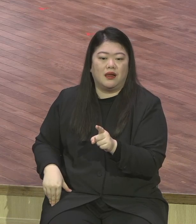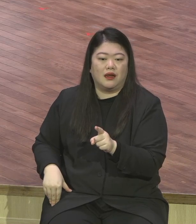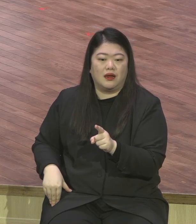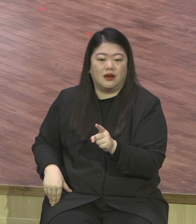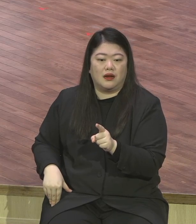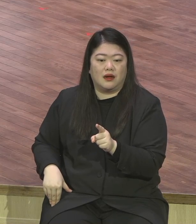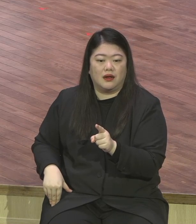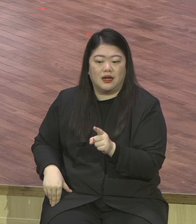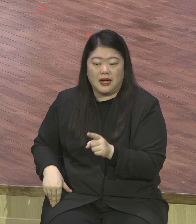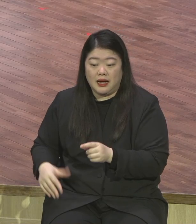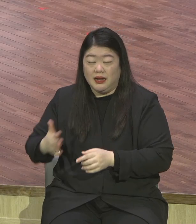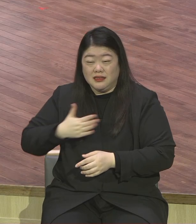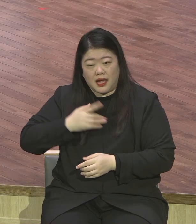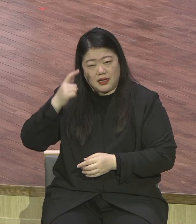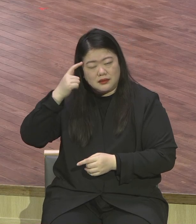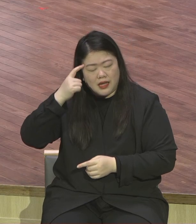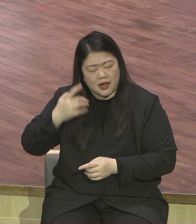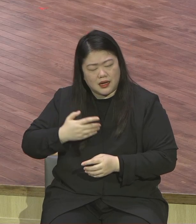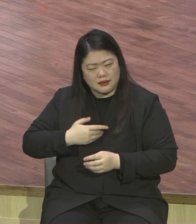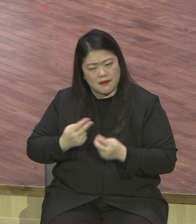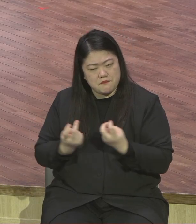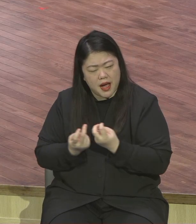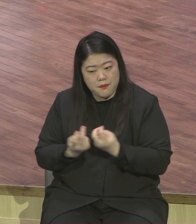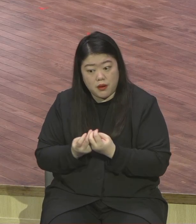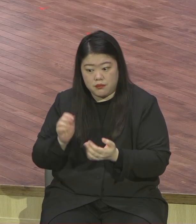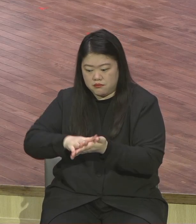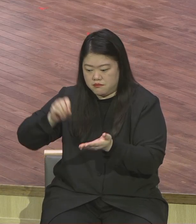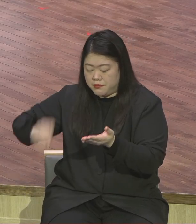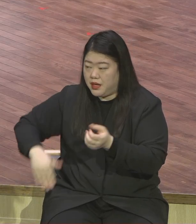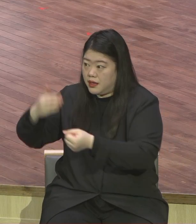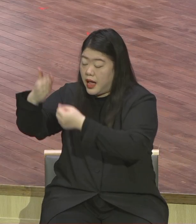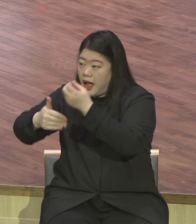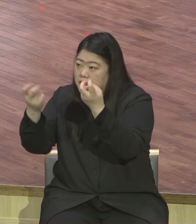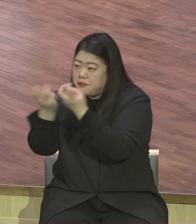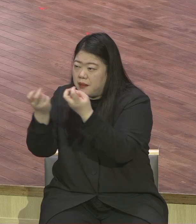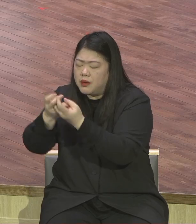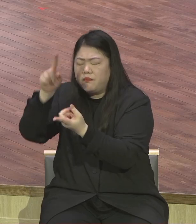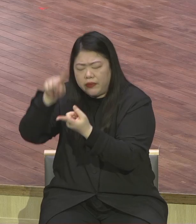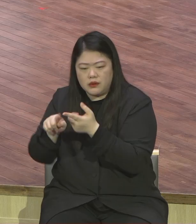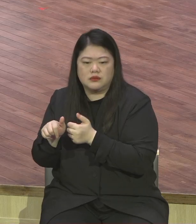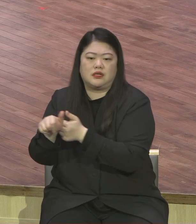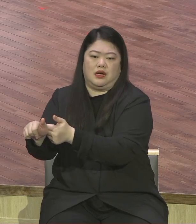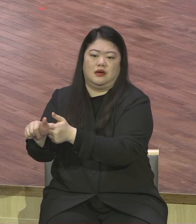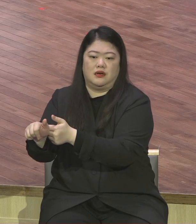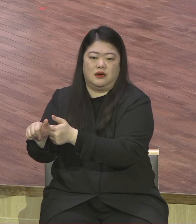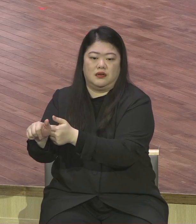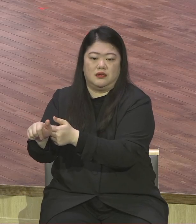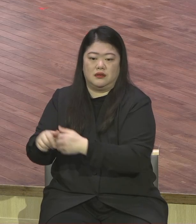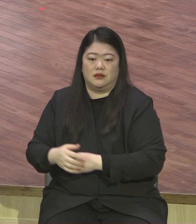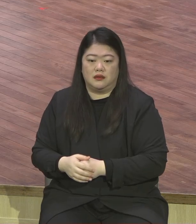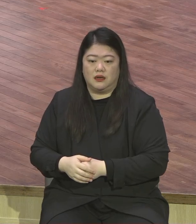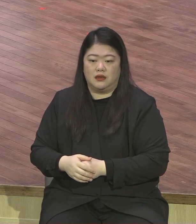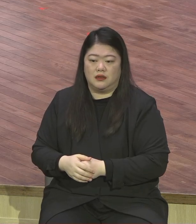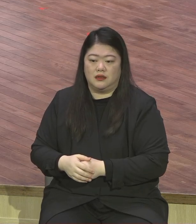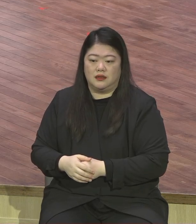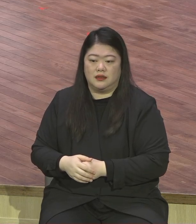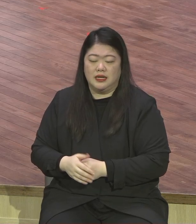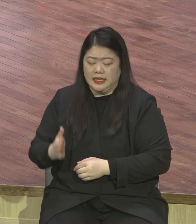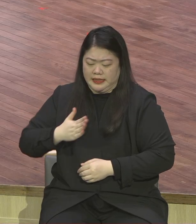순종하니까 말씀을 따라가니까 남들이 볼 때 겸손해 보이고 낮아 보이고 순종해